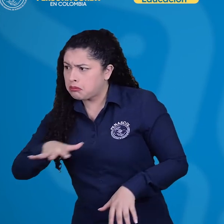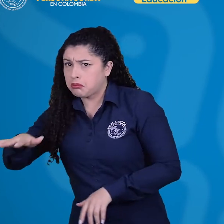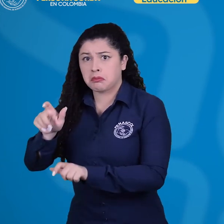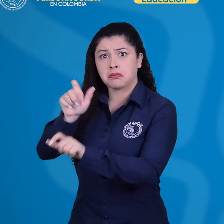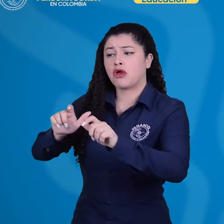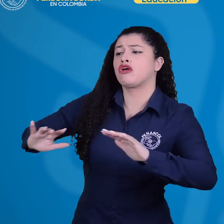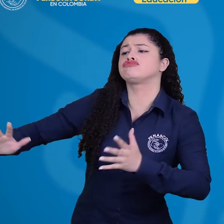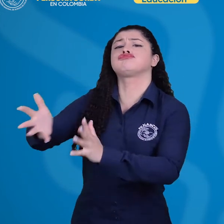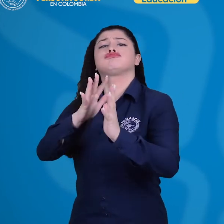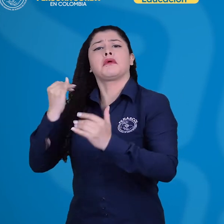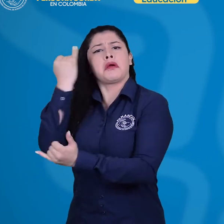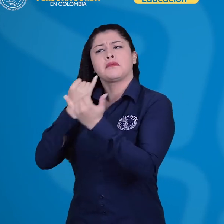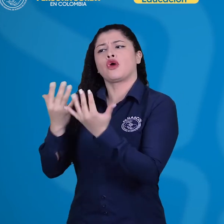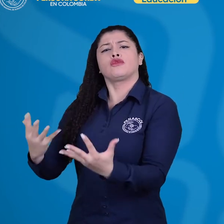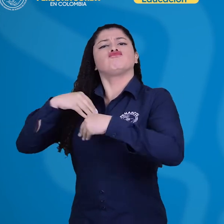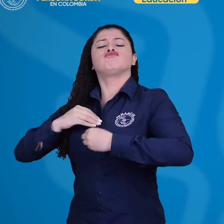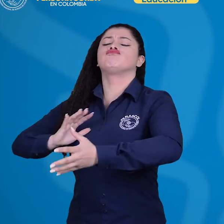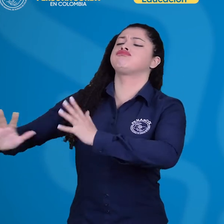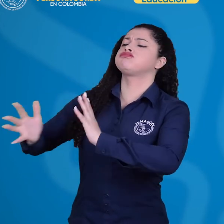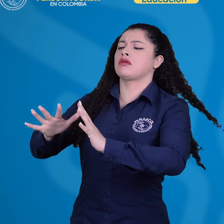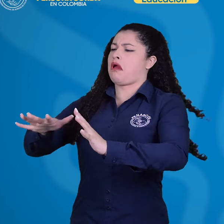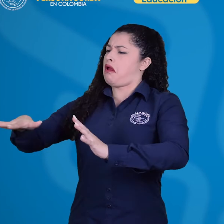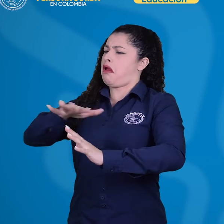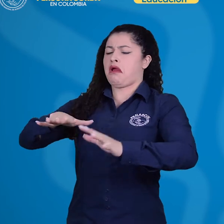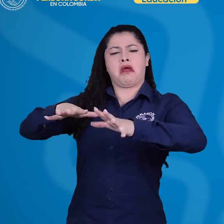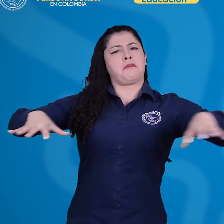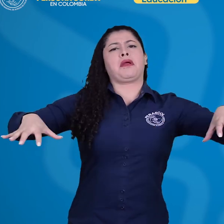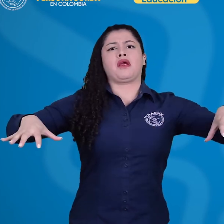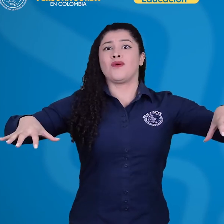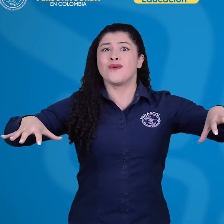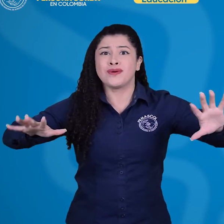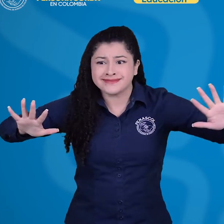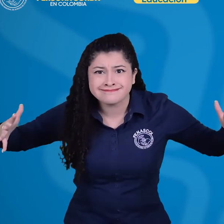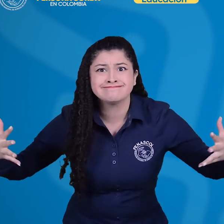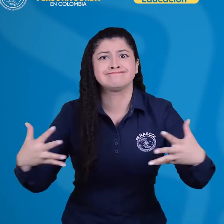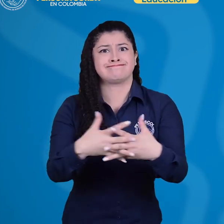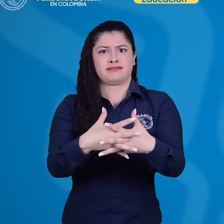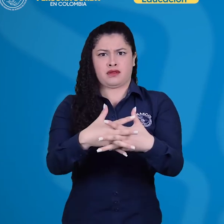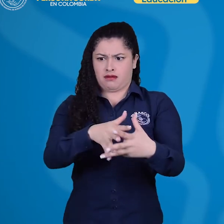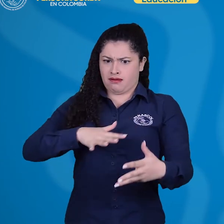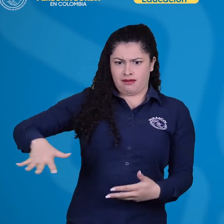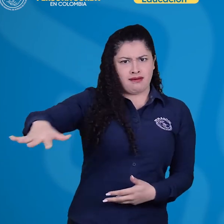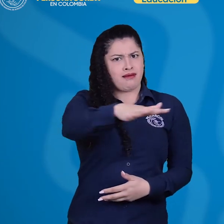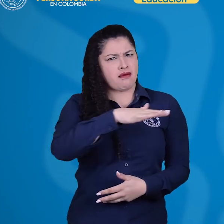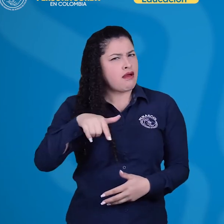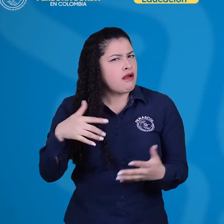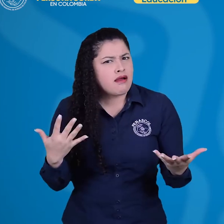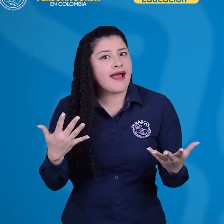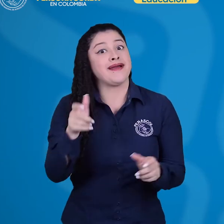creación de espacios de socialización y fortalecimiento de su identidad y la lengua de señas,